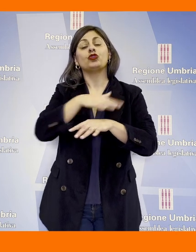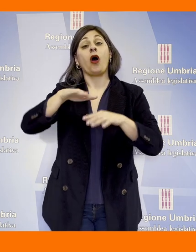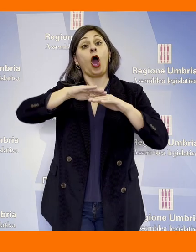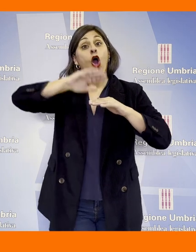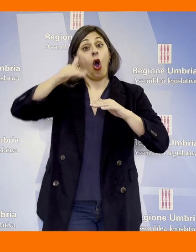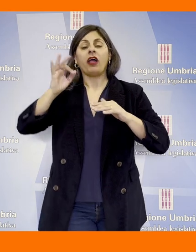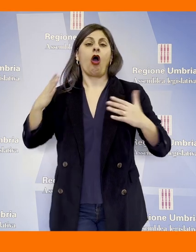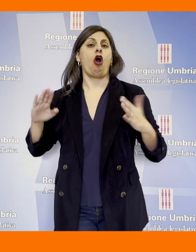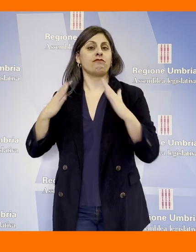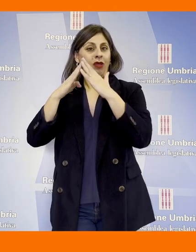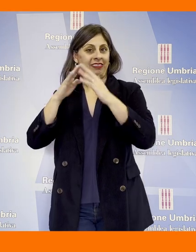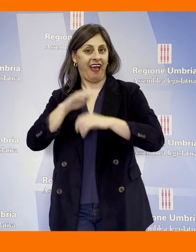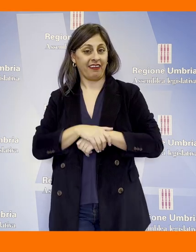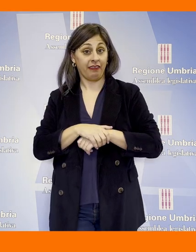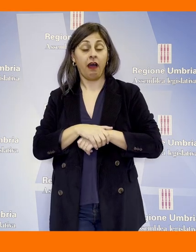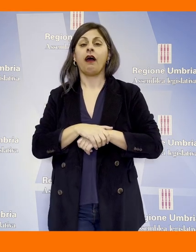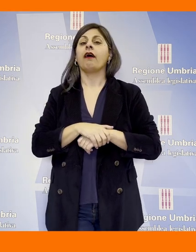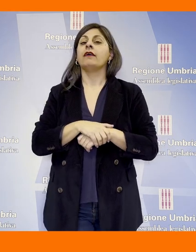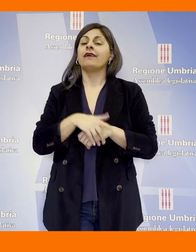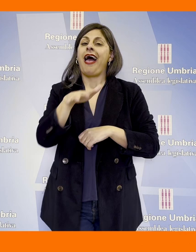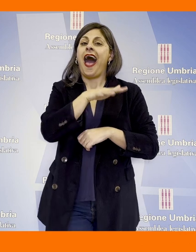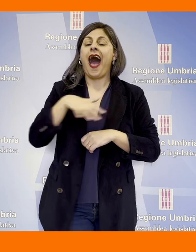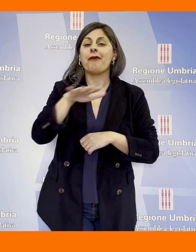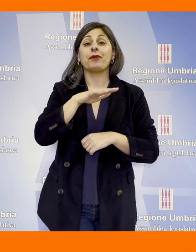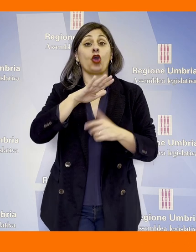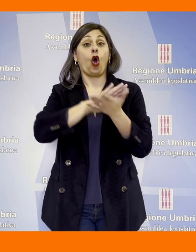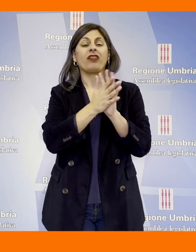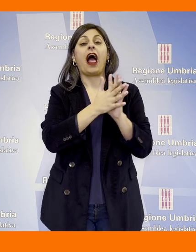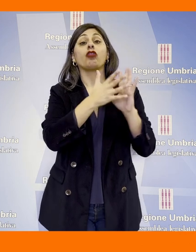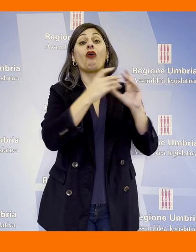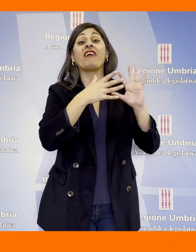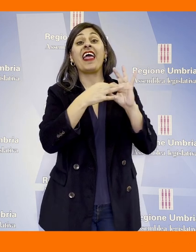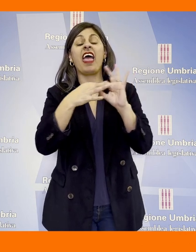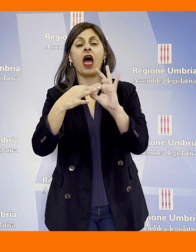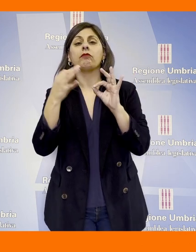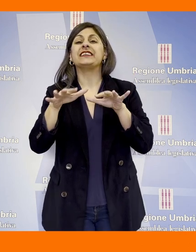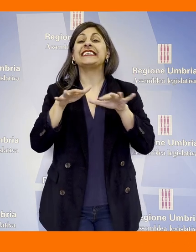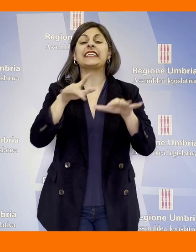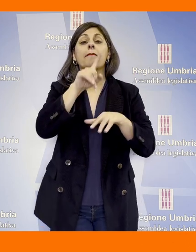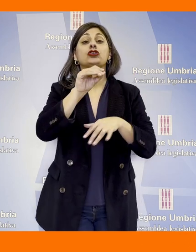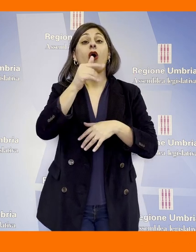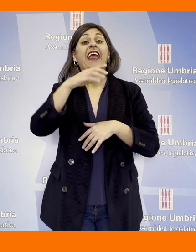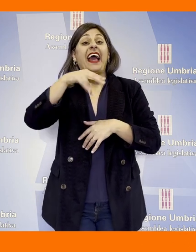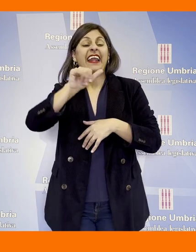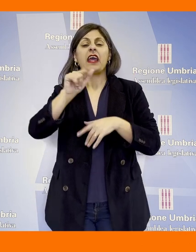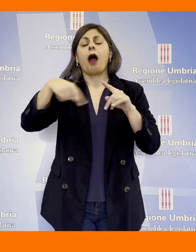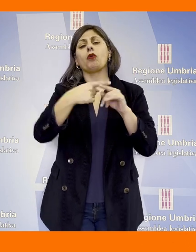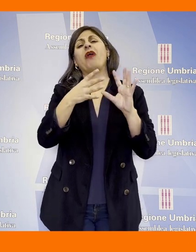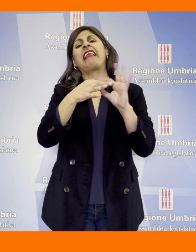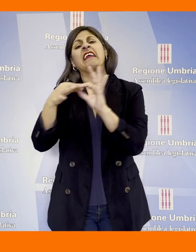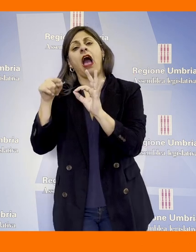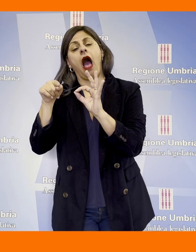collinari o di montagna, Rilanciare nell'ambito dei contratti di filiera il sistema regionale della zootecnia e i loro